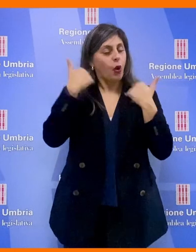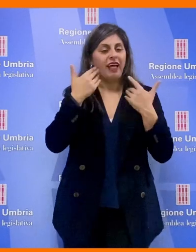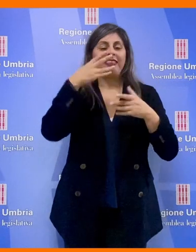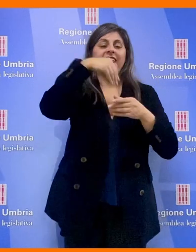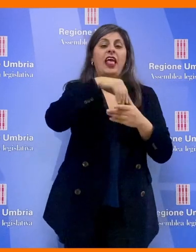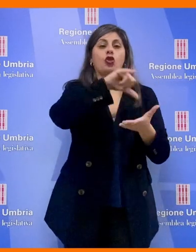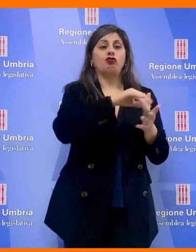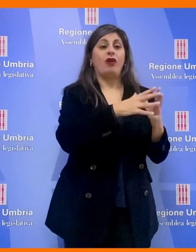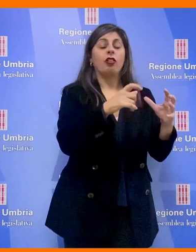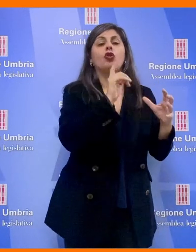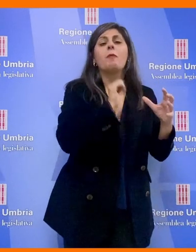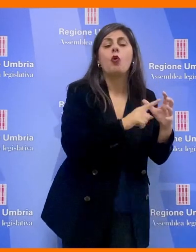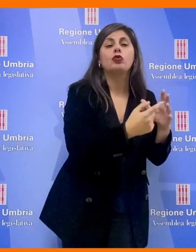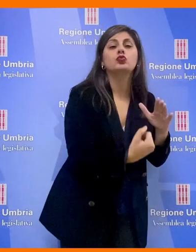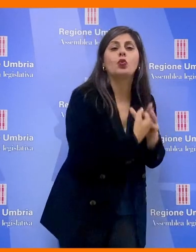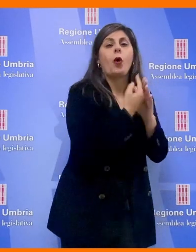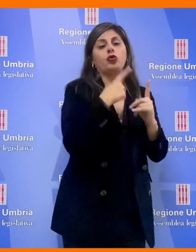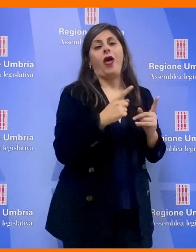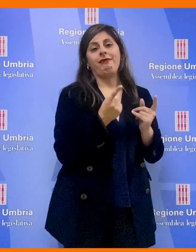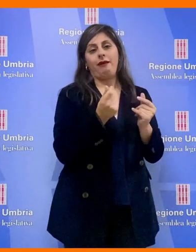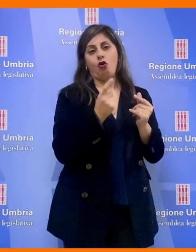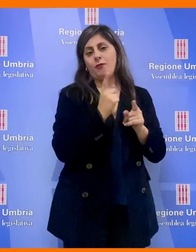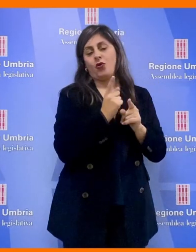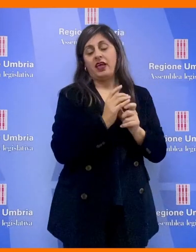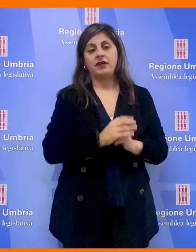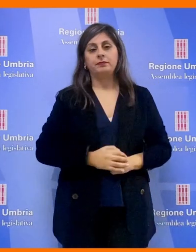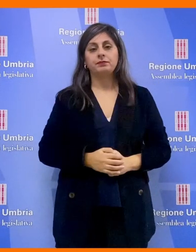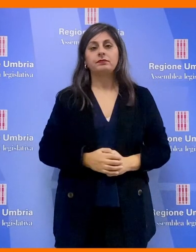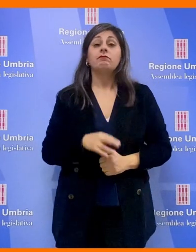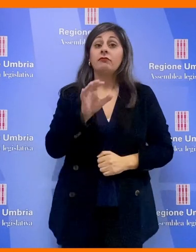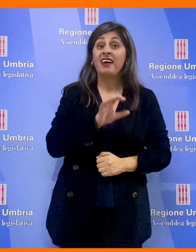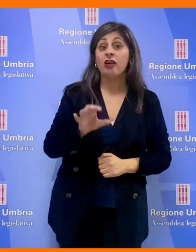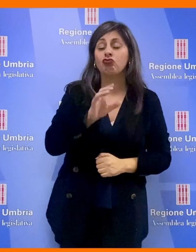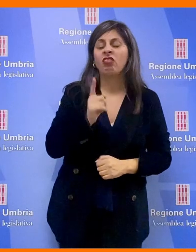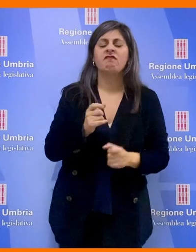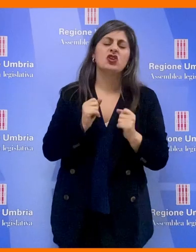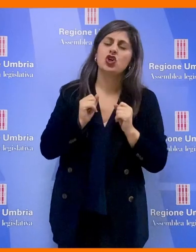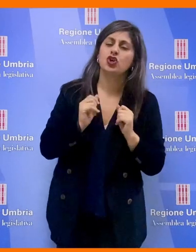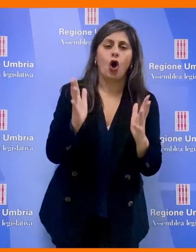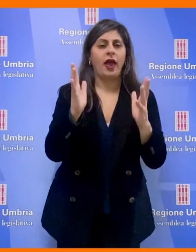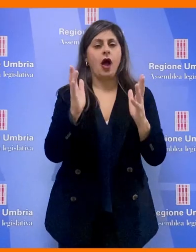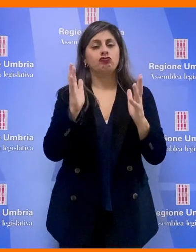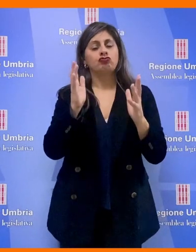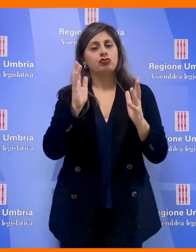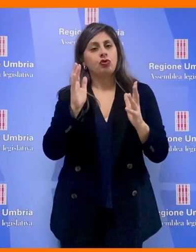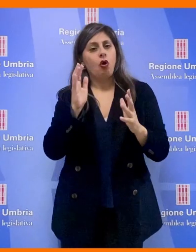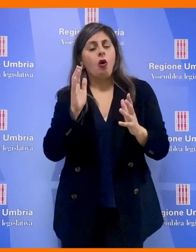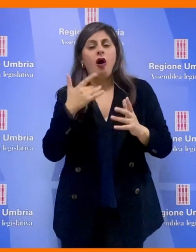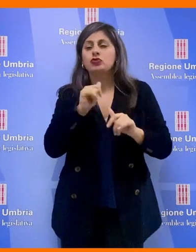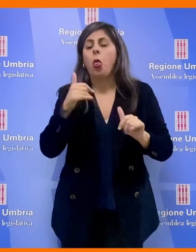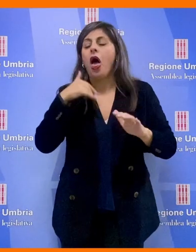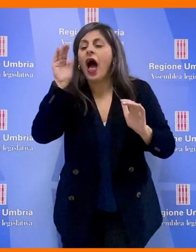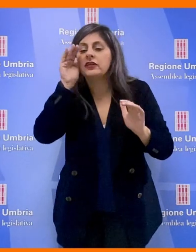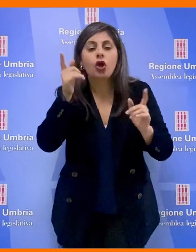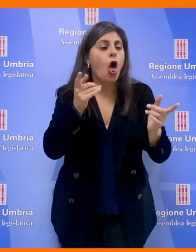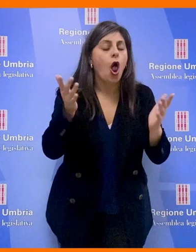e devono poter avere un sostegno anche economico. La Regione, a mio avviso, deve trovare il coraggio di uscire dal puro ascolto di quelli